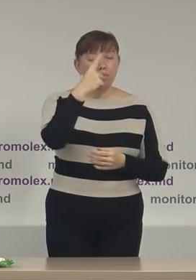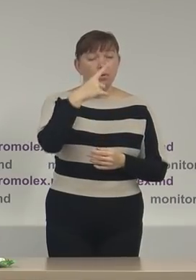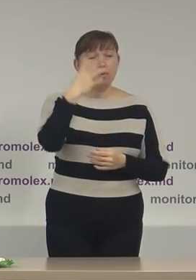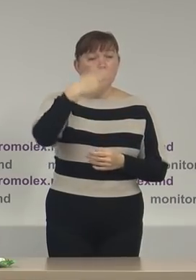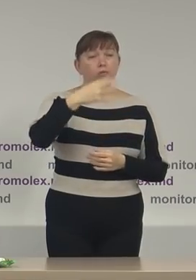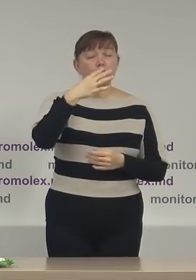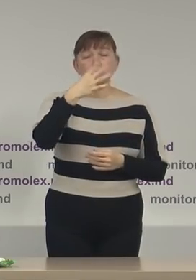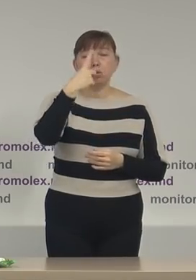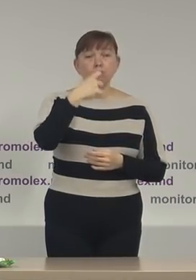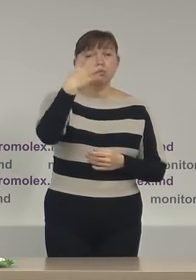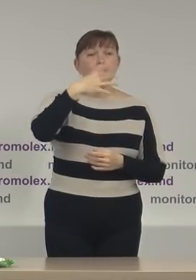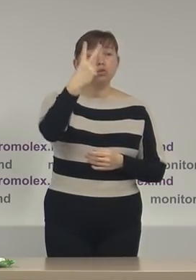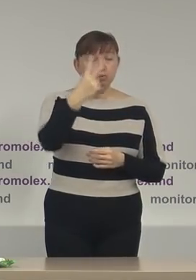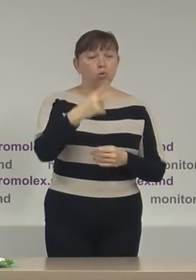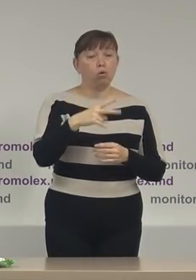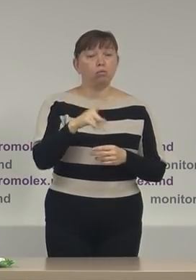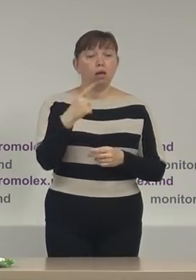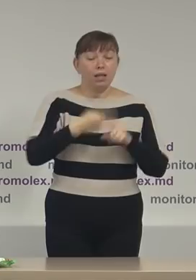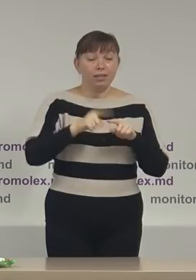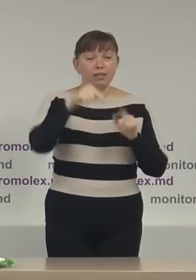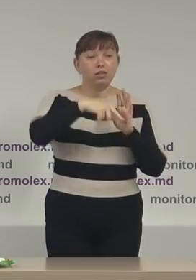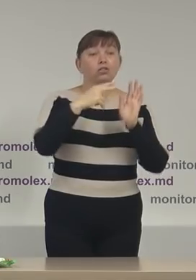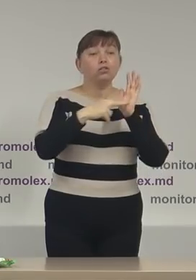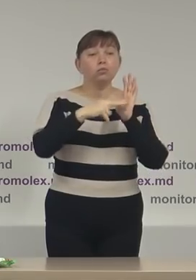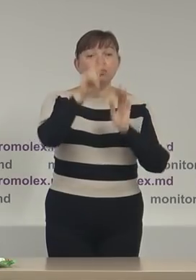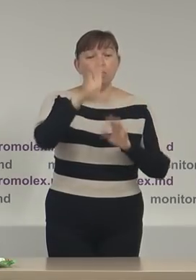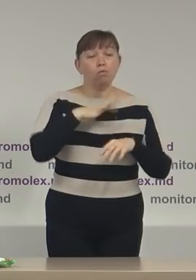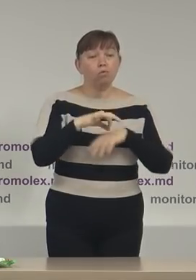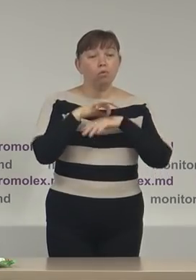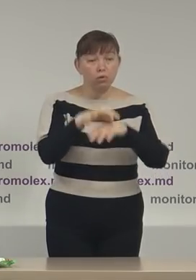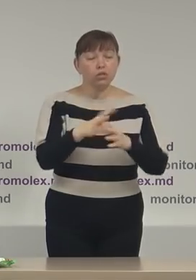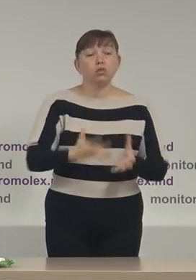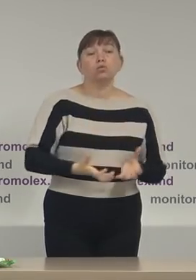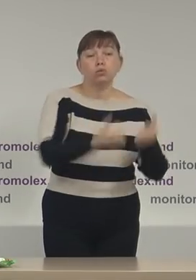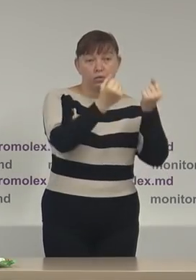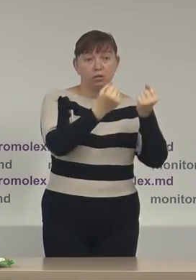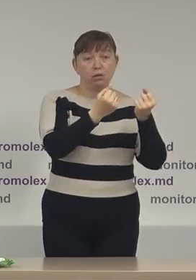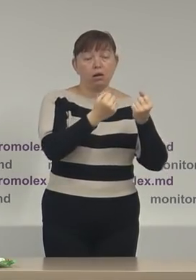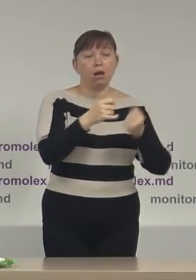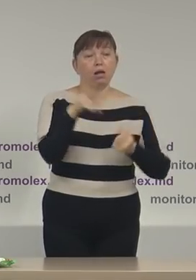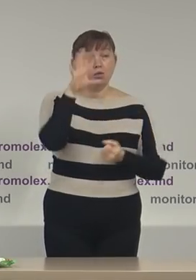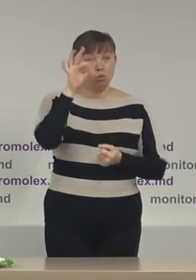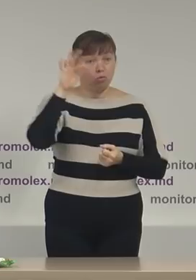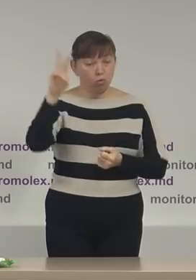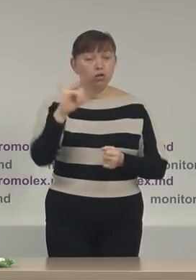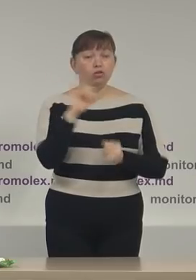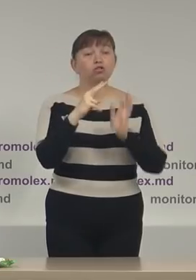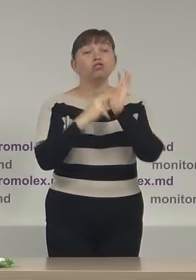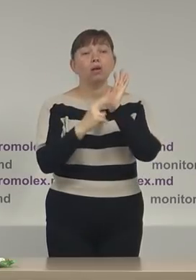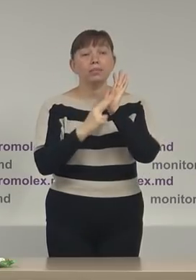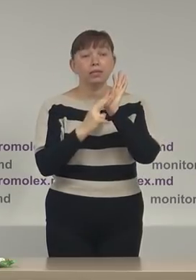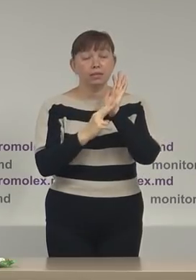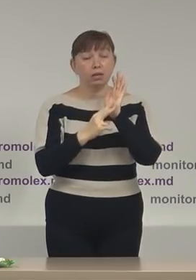de activități de campanie, între care 72 desfășurate în susținerea concurentului electoral Igor Dodon și 70